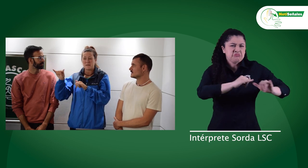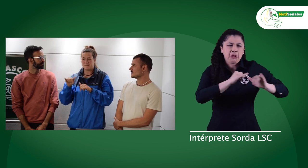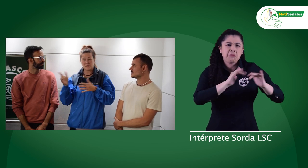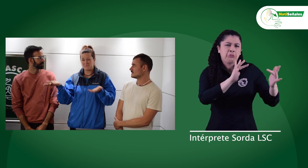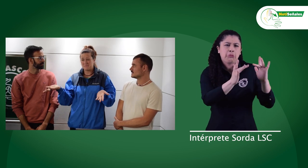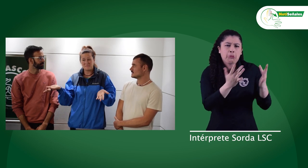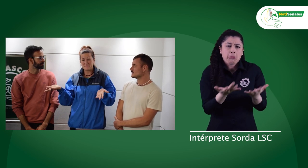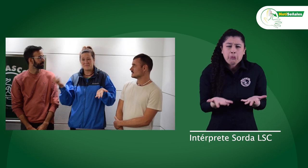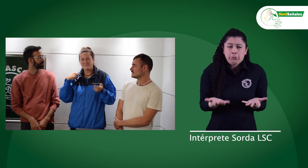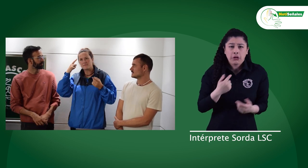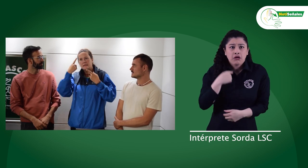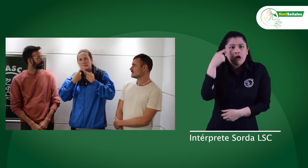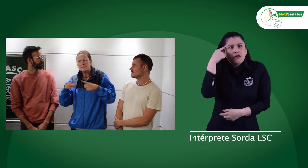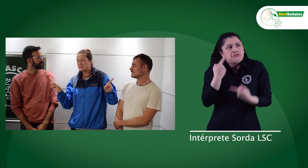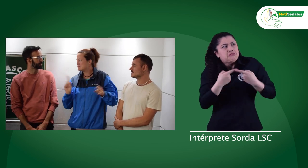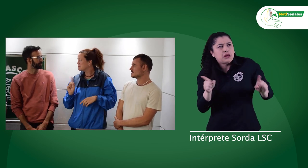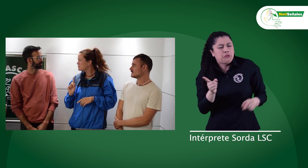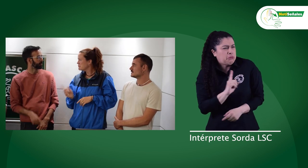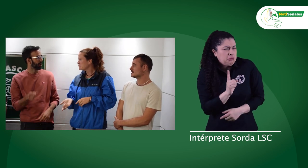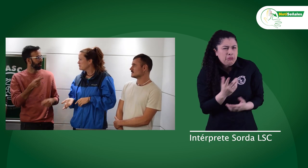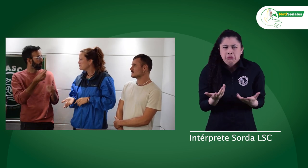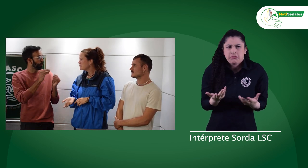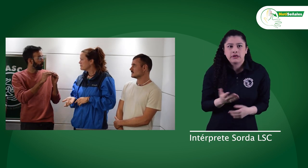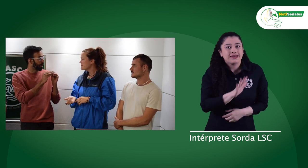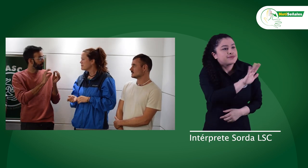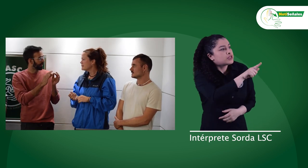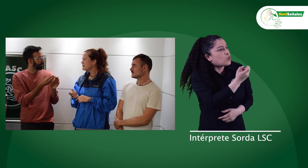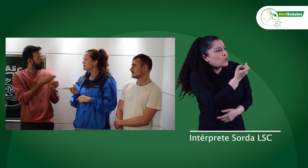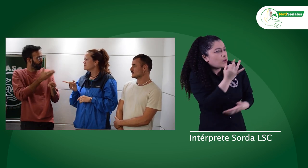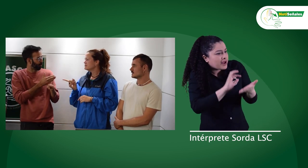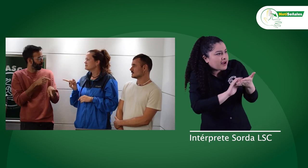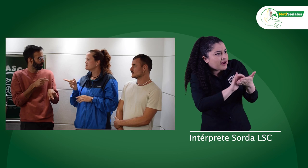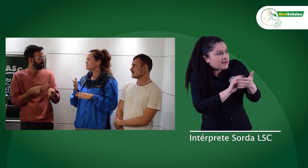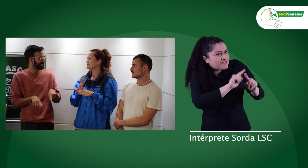era diferente pero no. Pero la marcación sí es distinta.